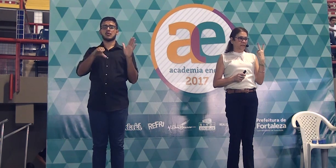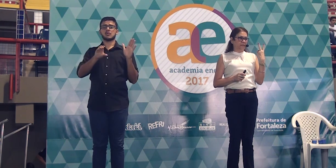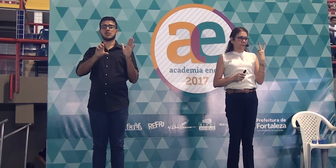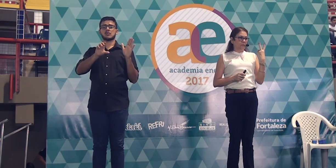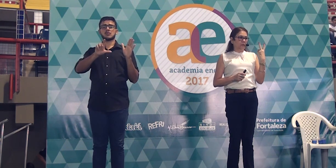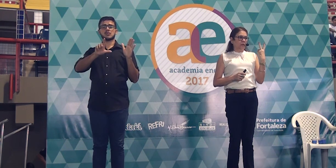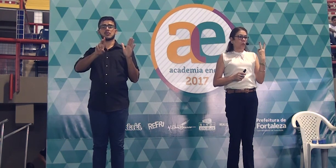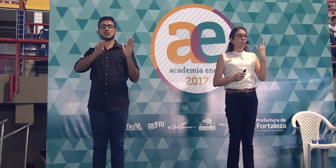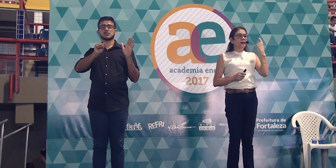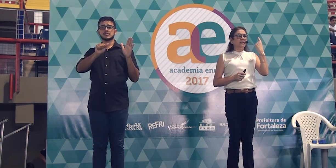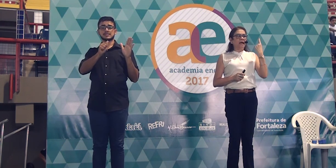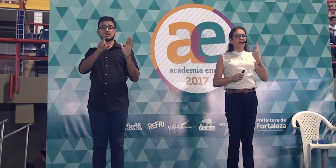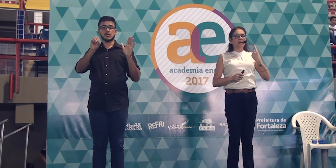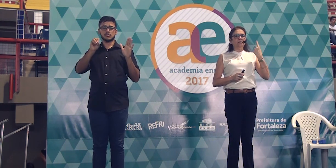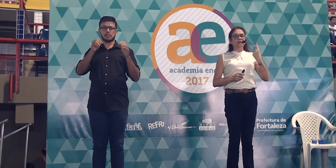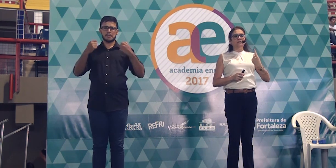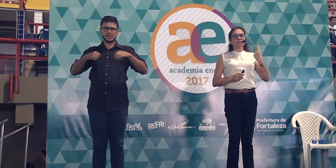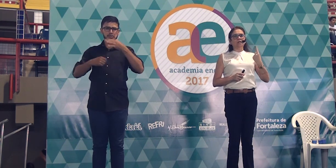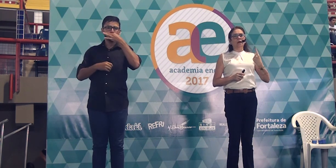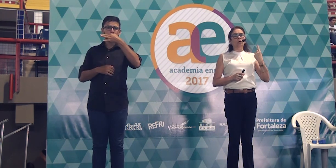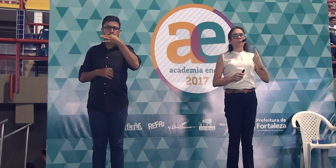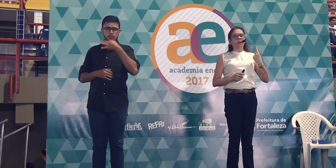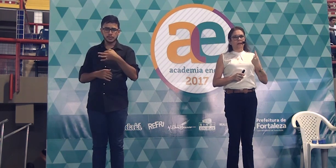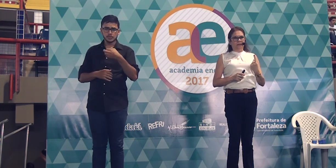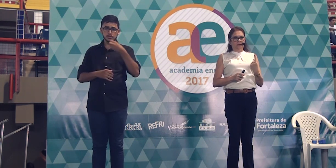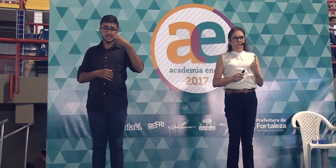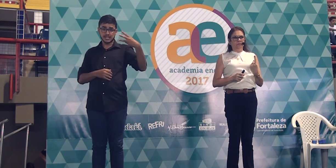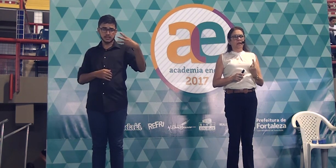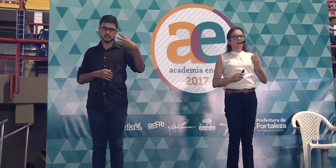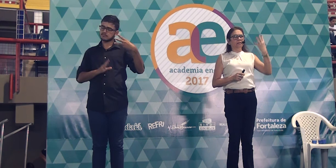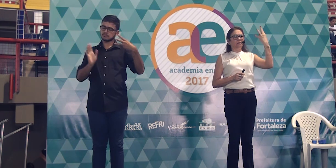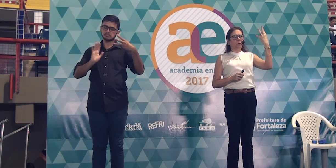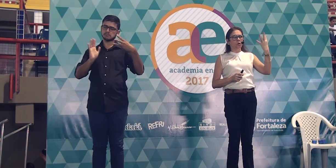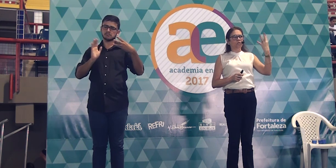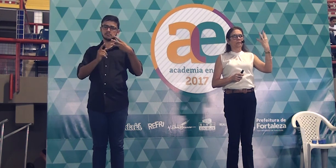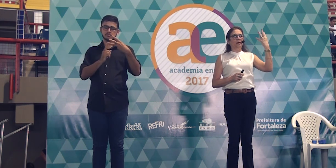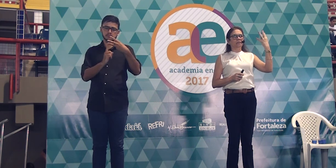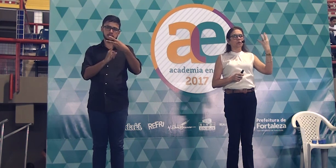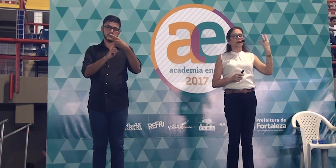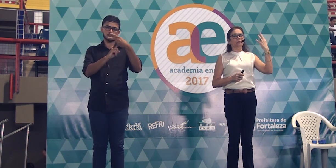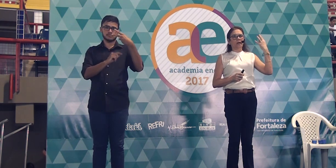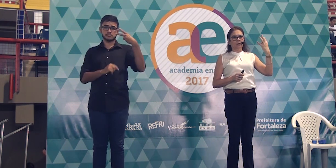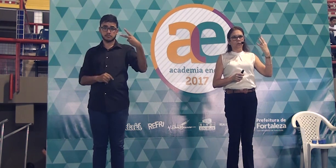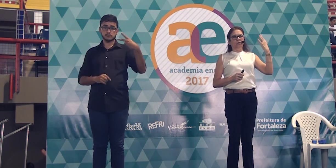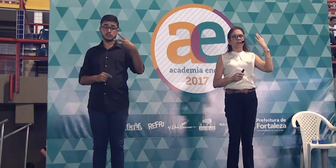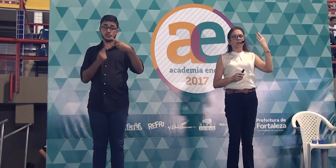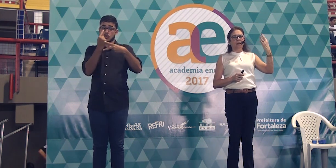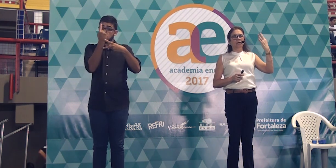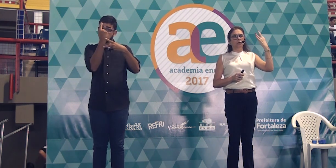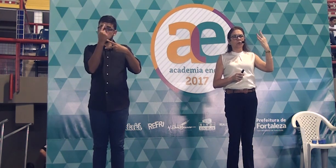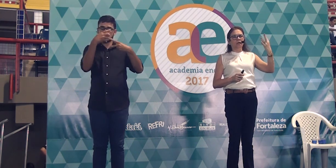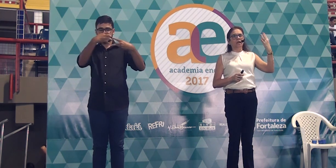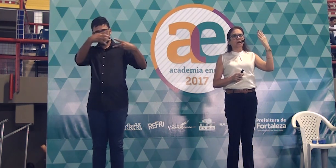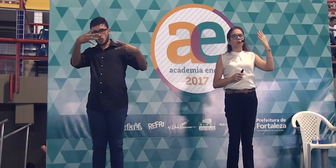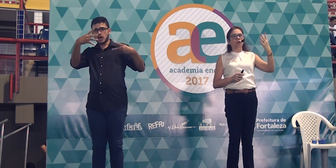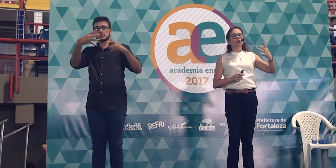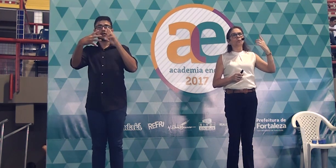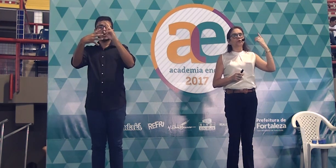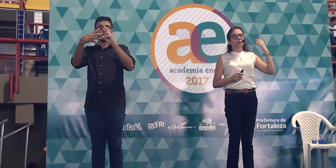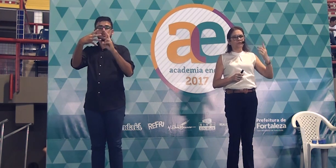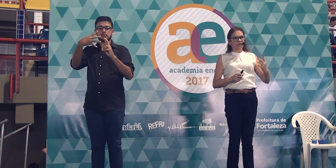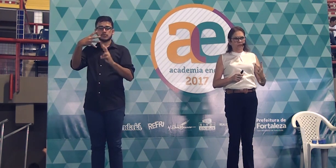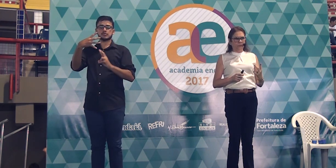duas. Uma delas deve estar completa. Ter resposta para as quatro perguntas. Quem, o quê,